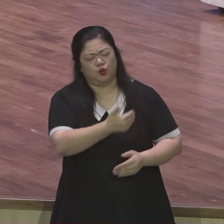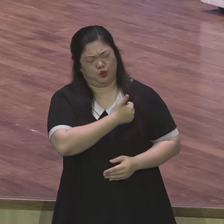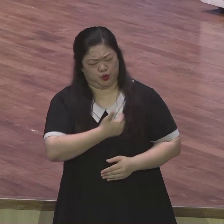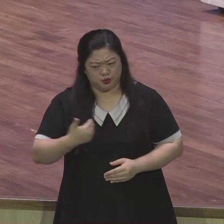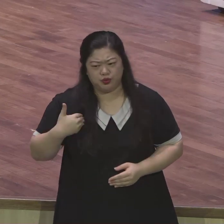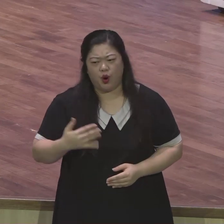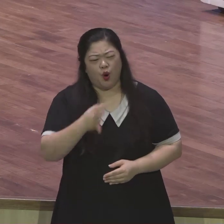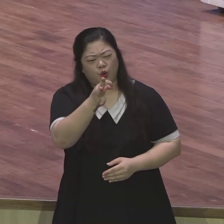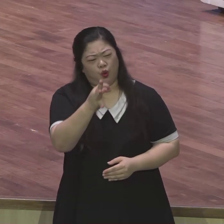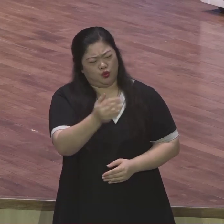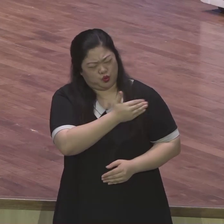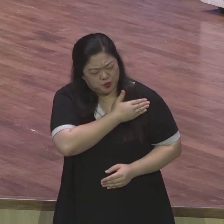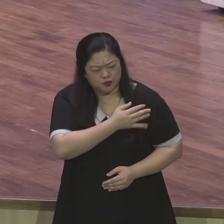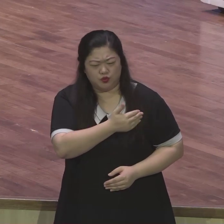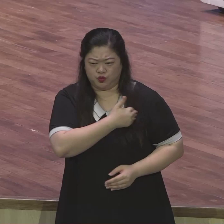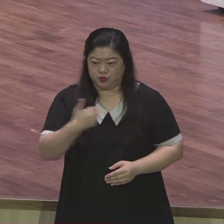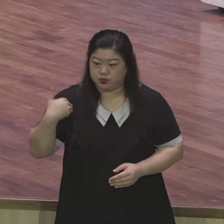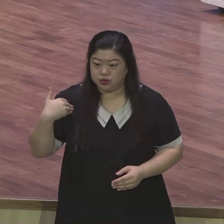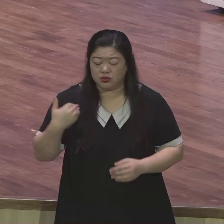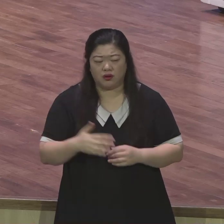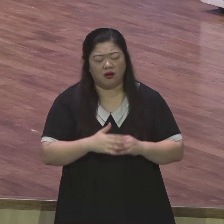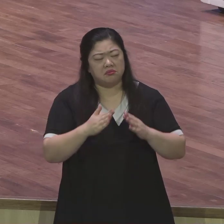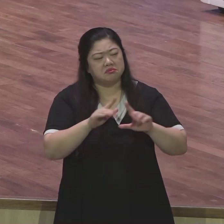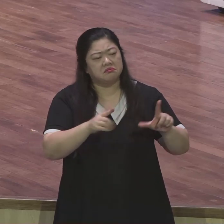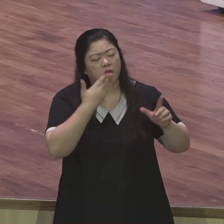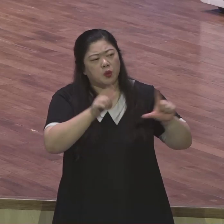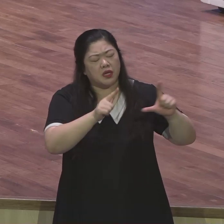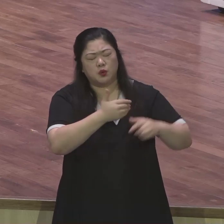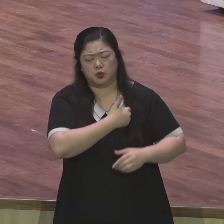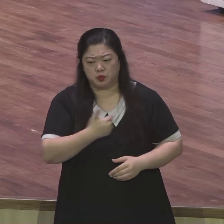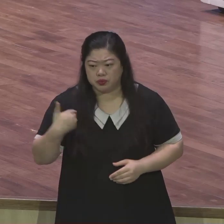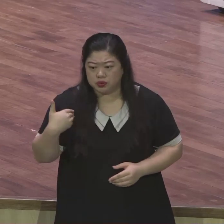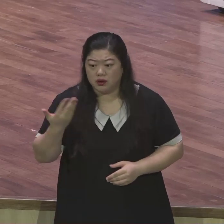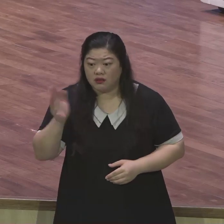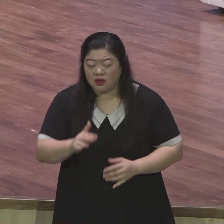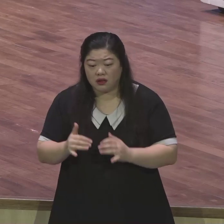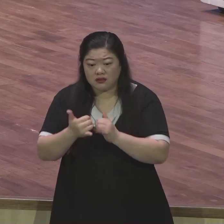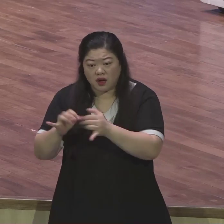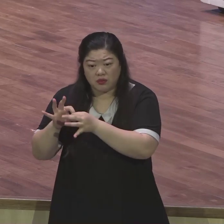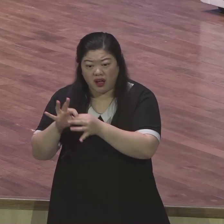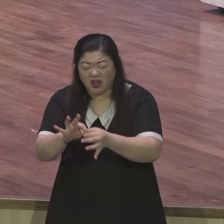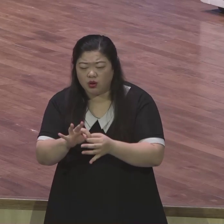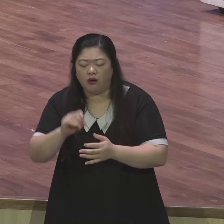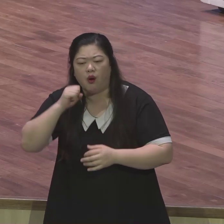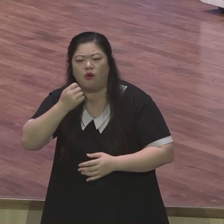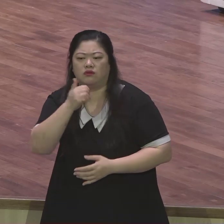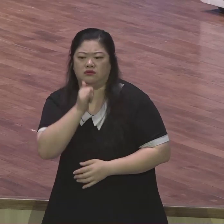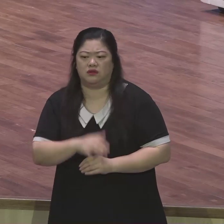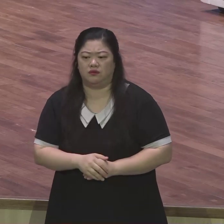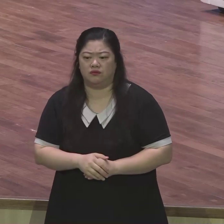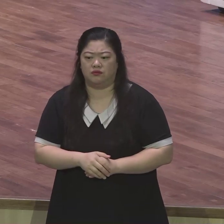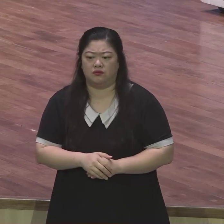이전보다 좋은 것들이 훨씬 많습니다 그런데 사람들은 계속 어려움을 당합니다 가정은 계속 깨어지고 있습니다